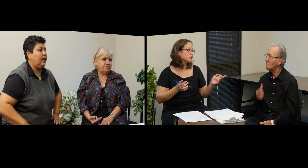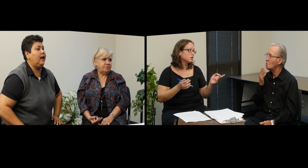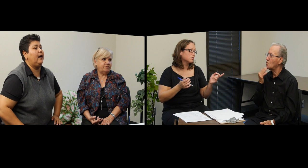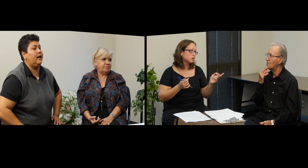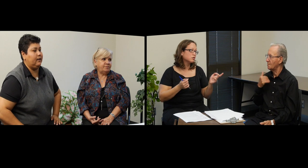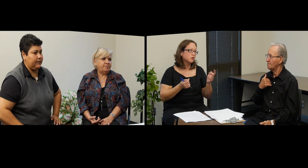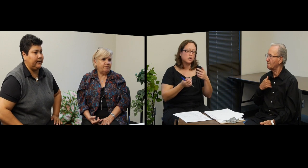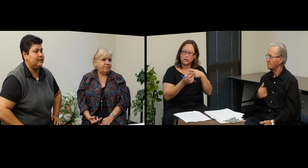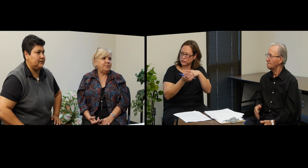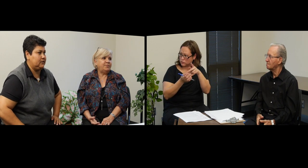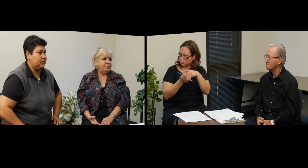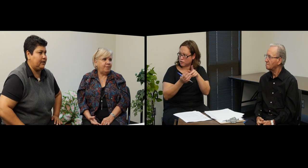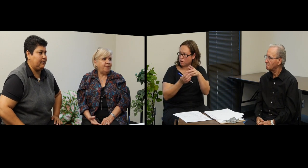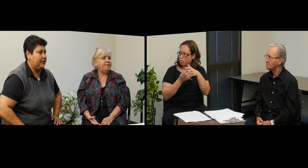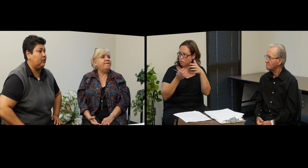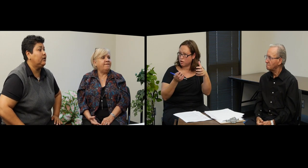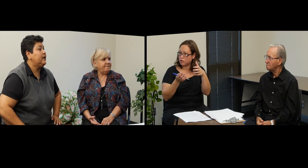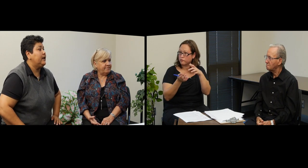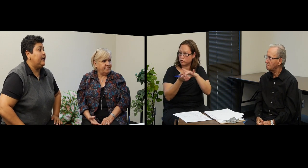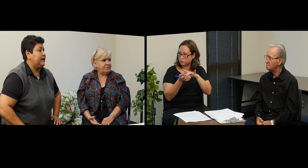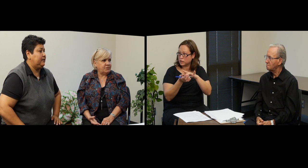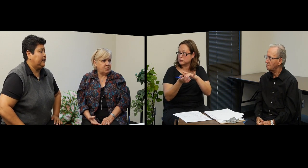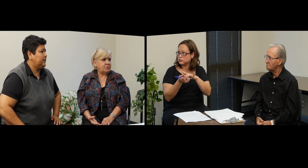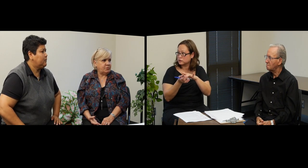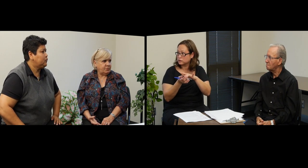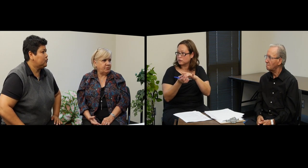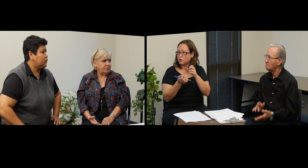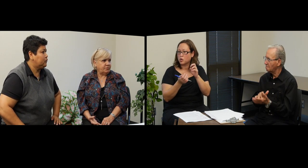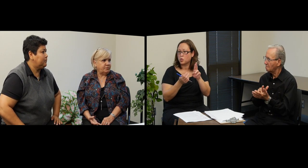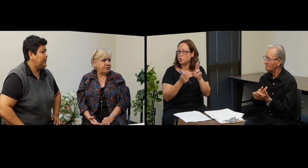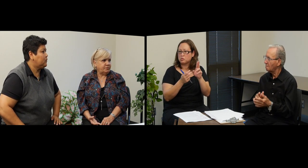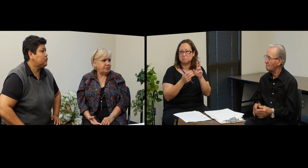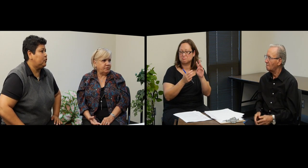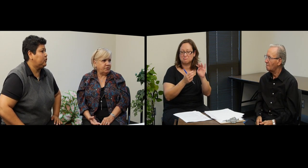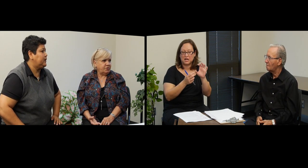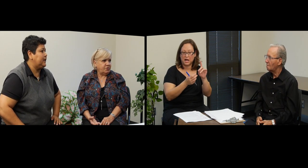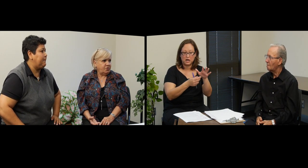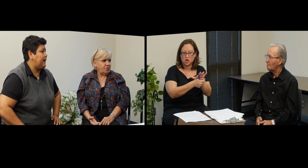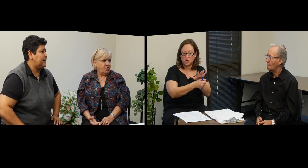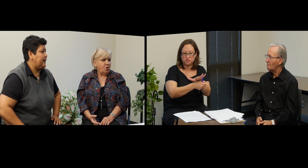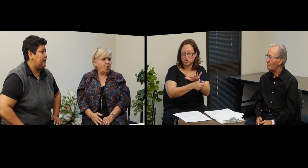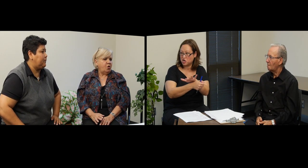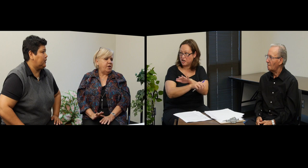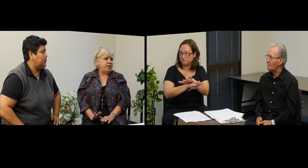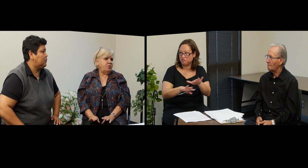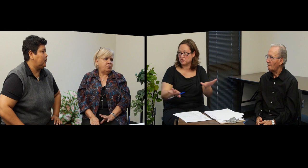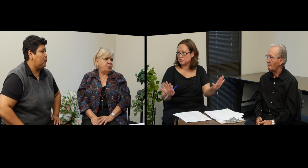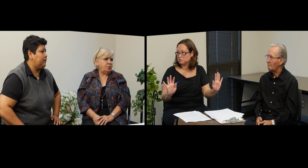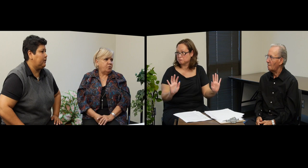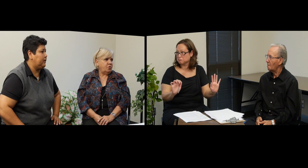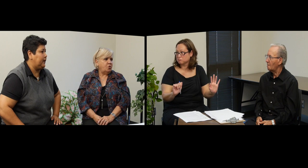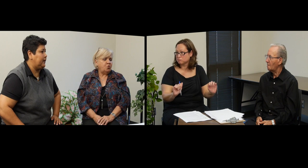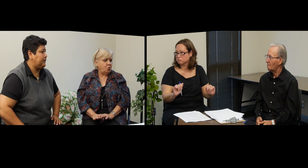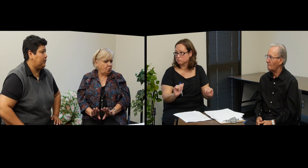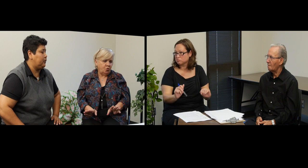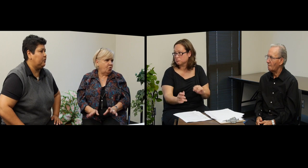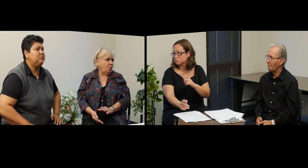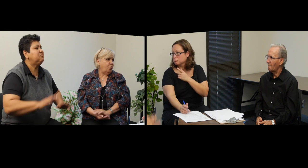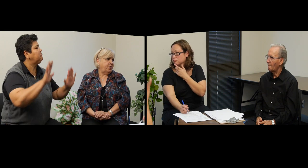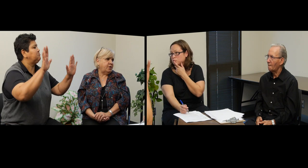Ah, ok. Sí, sí, soy diabético. Y así que tiene muchos costos médicos o no tiene que pagar nada porque todo se cubre con la, la segura. todo lo cubre